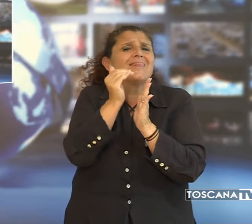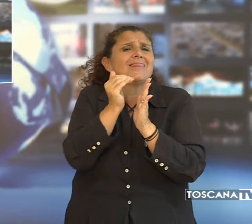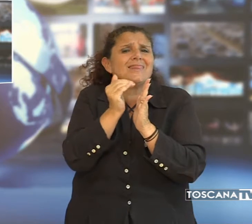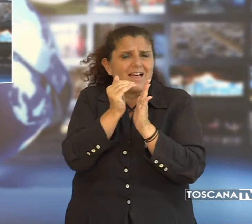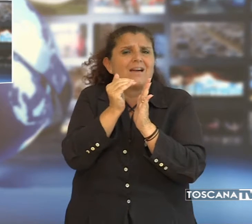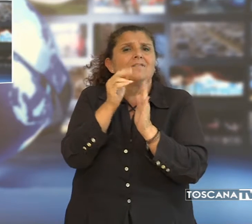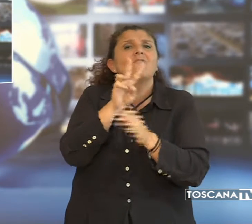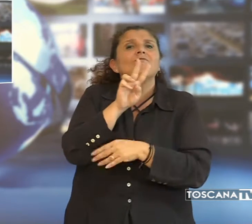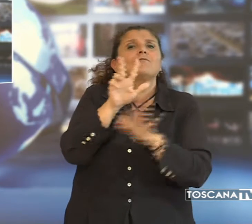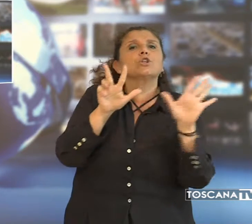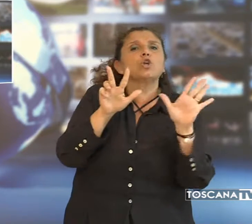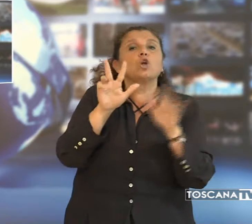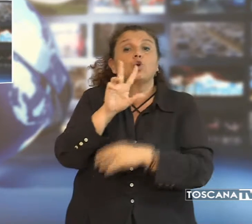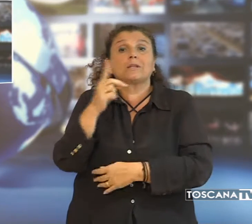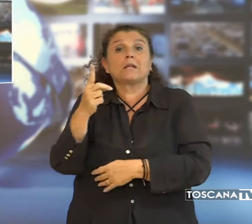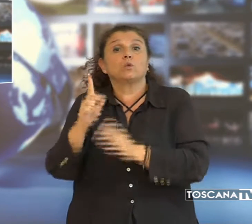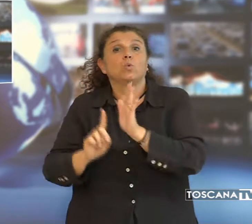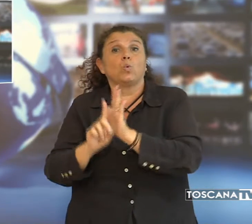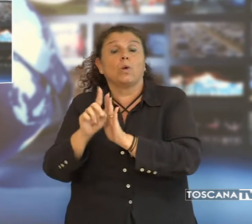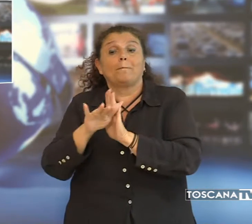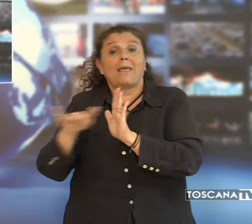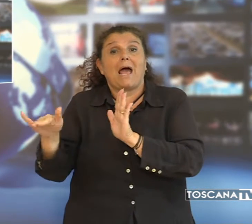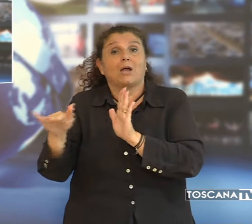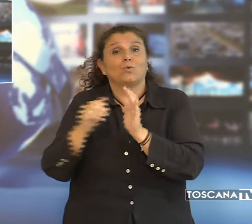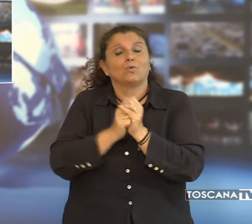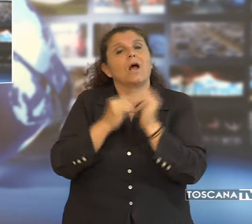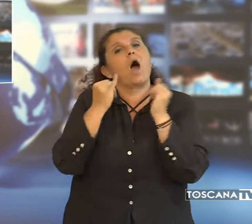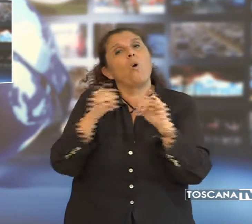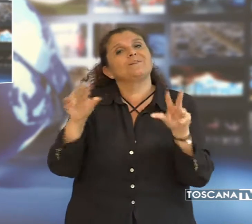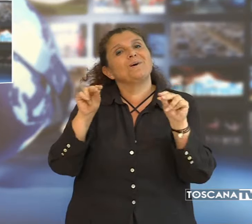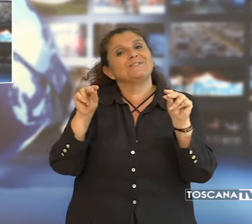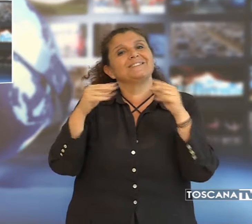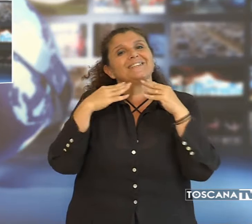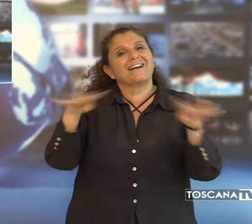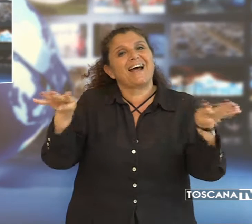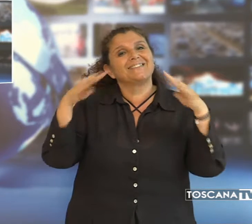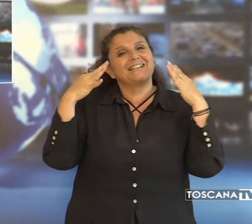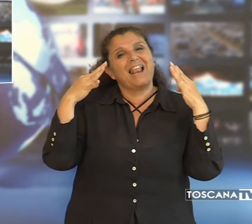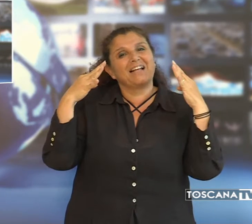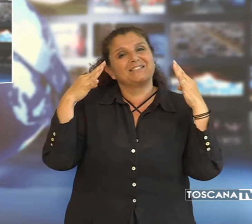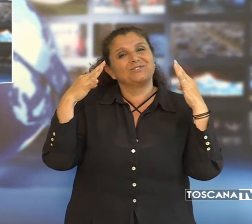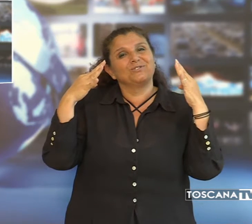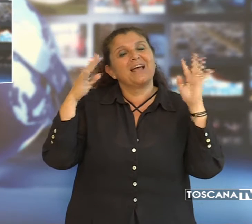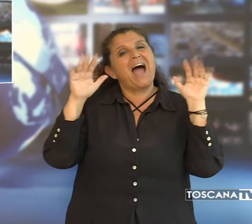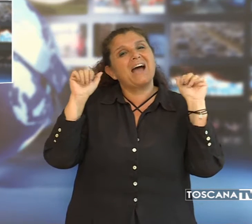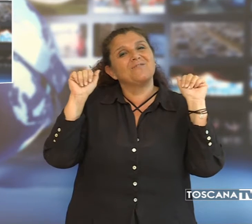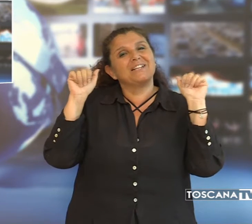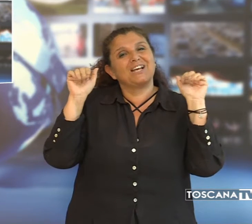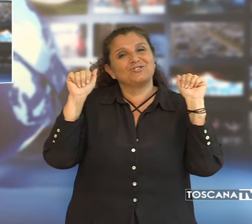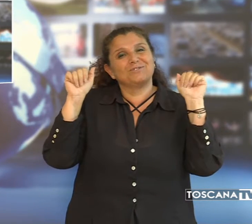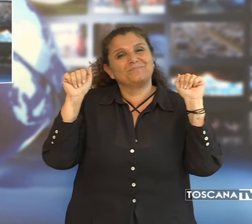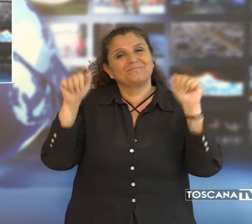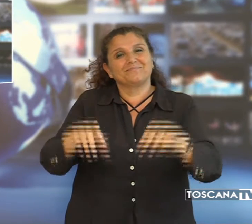tra i 28 e i 31 gradi in pianura. Era l'ultima notizia, grazie per averci seguito. Arrivederci.